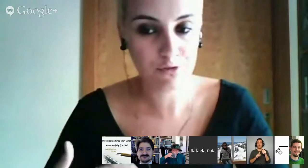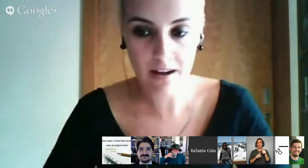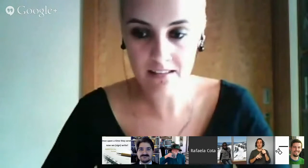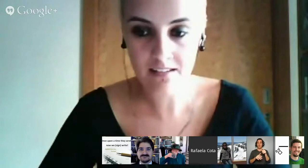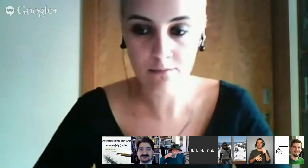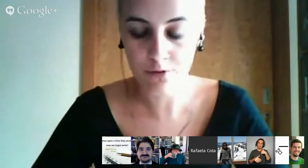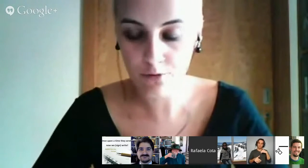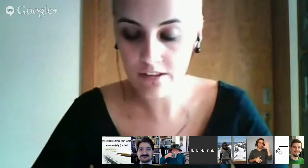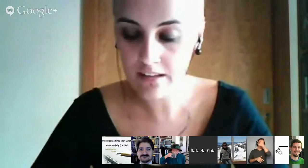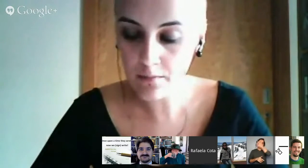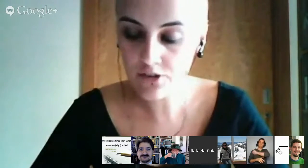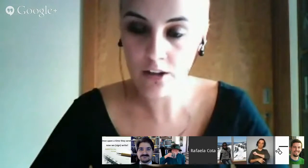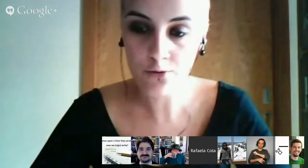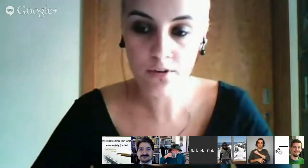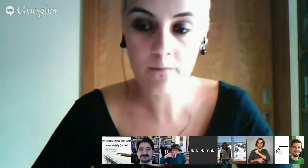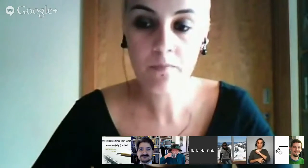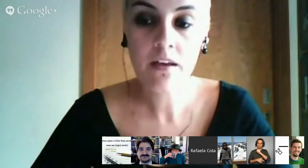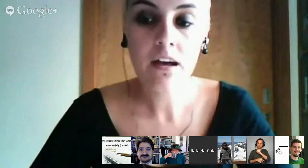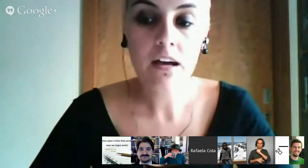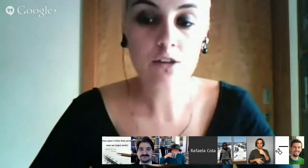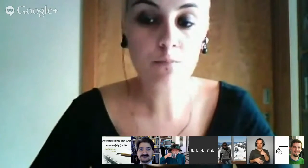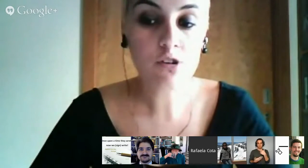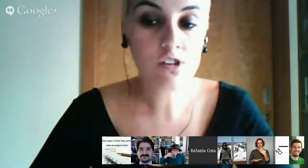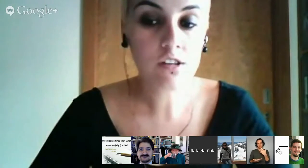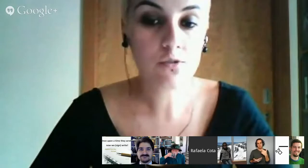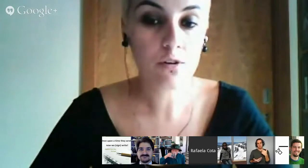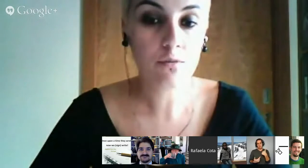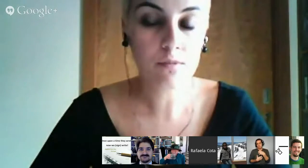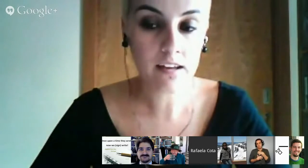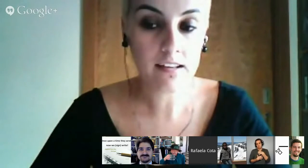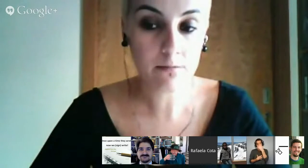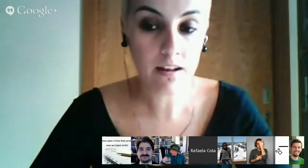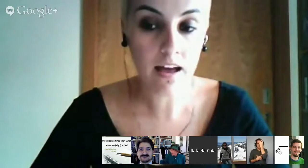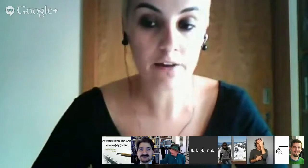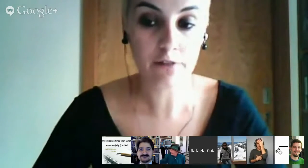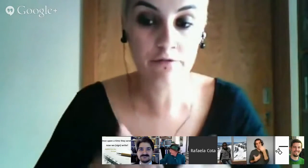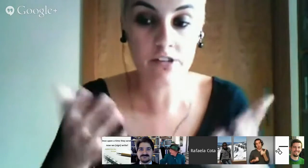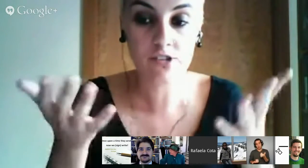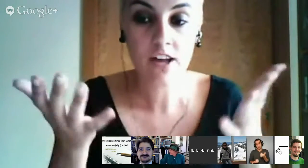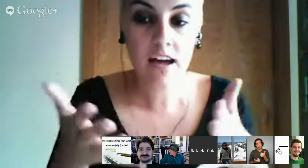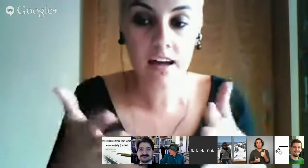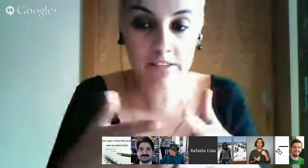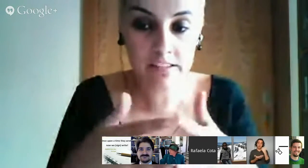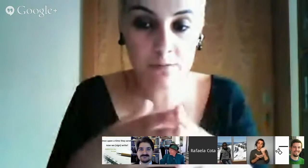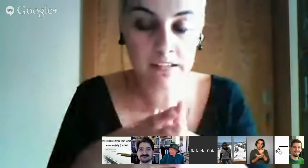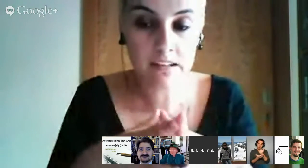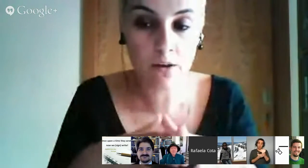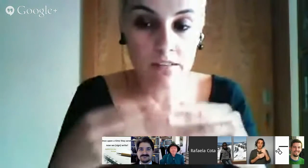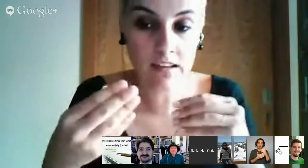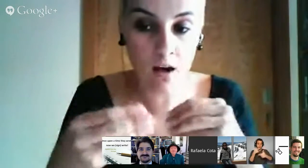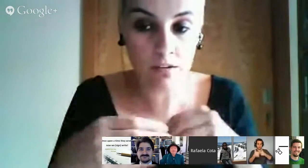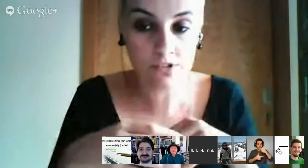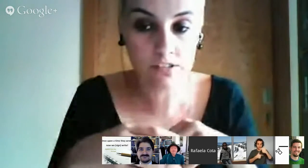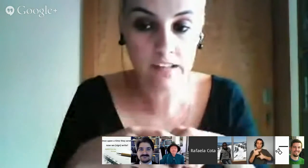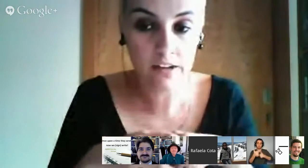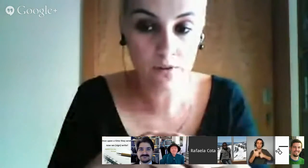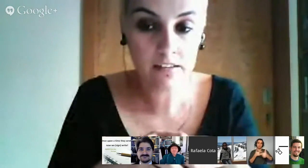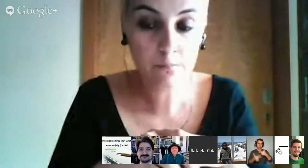muito básica e muito simples na altura. Depois disso, quando comecei a trabalhar, eu fiz a interpretação de aulas de SignWriting,